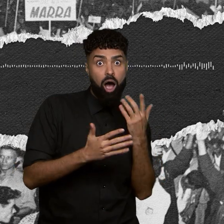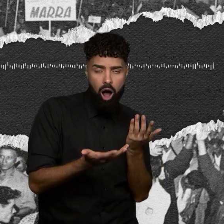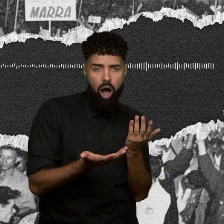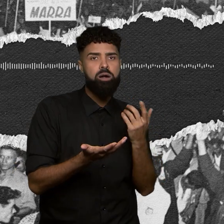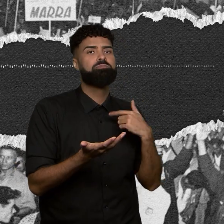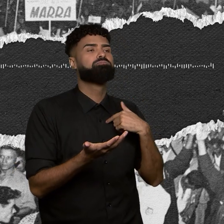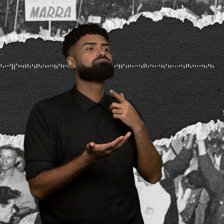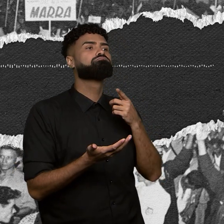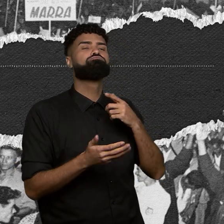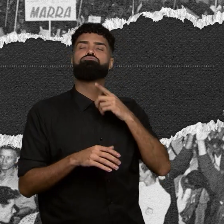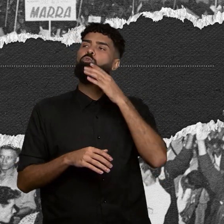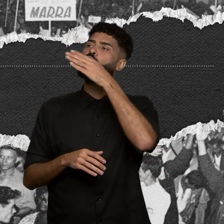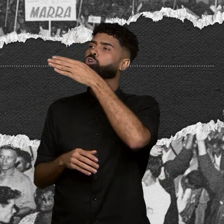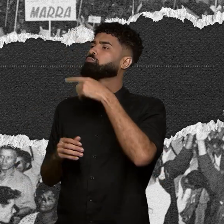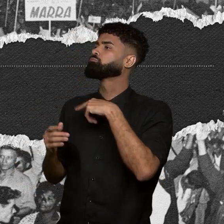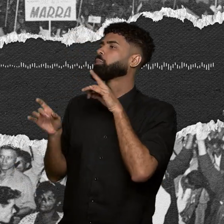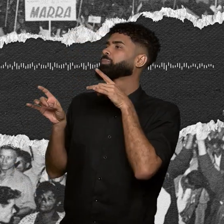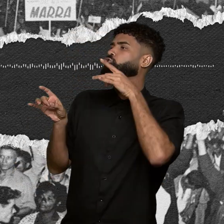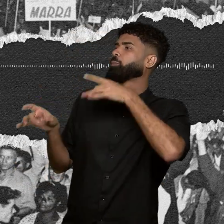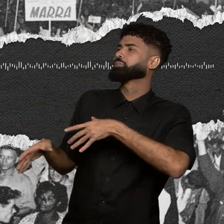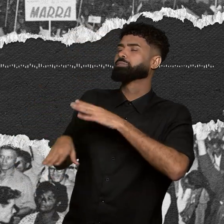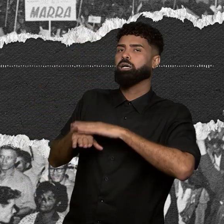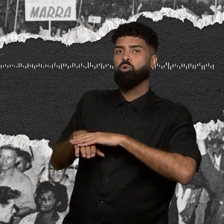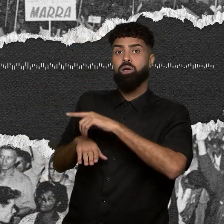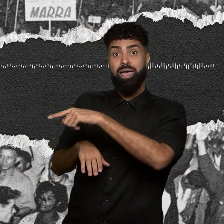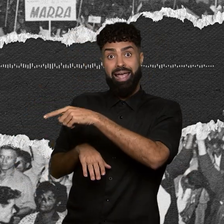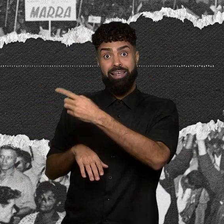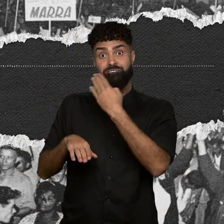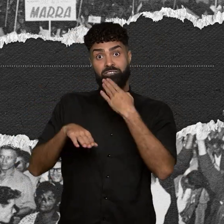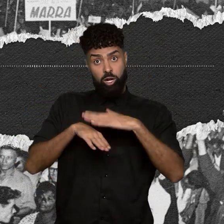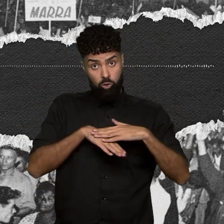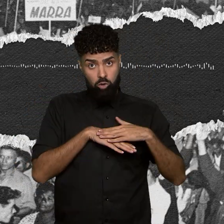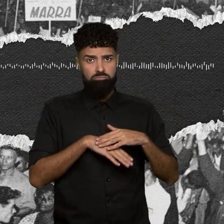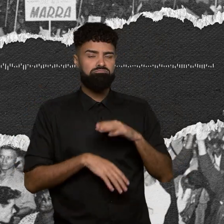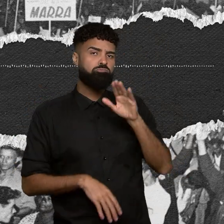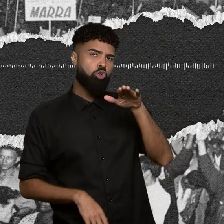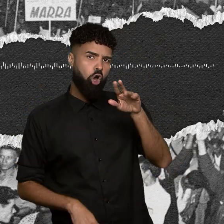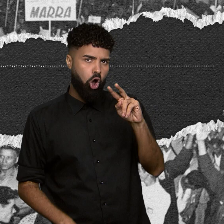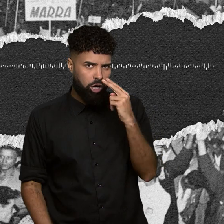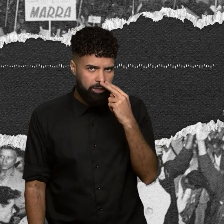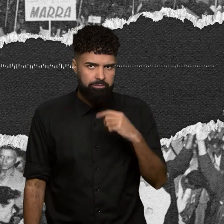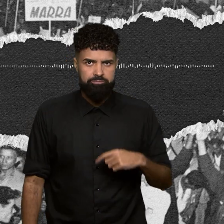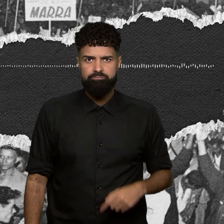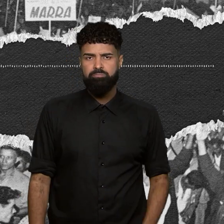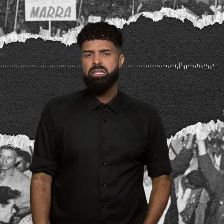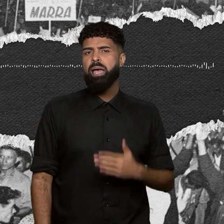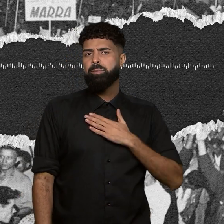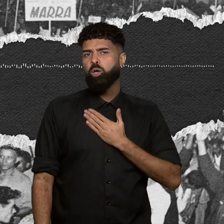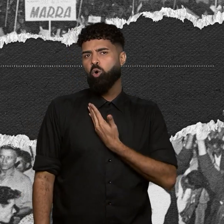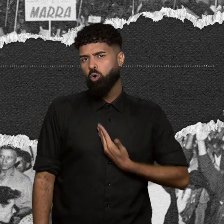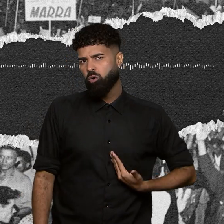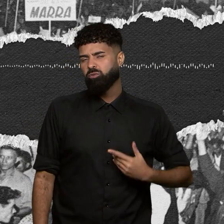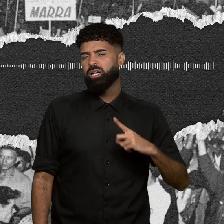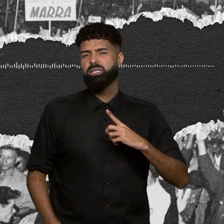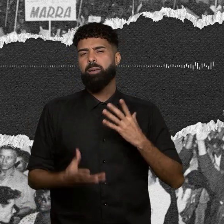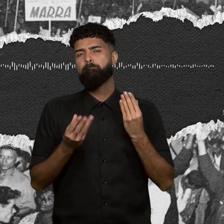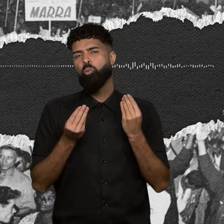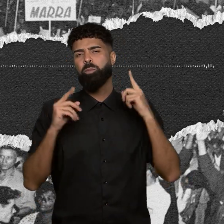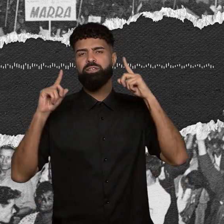demissão para ele. Aí ele falou, olha, o meu governo teve muitas dificuldades, mas um setor que eu